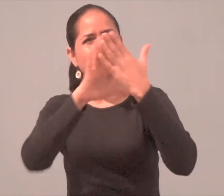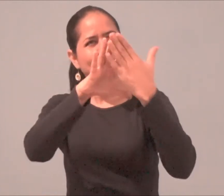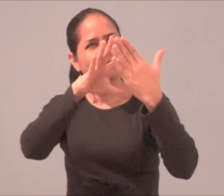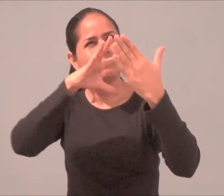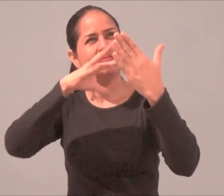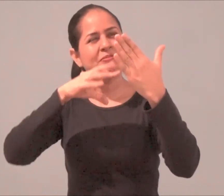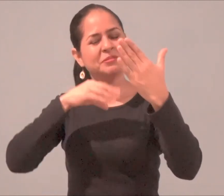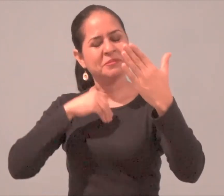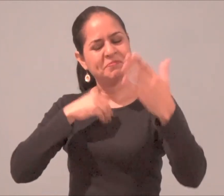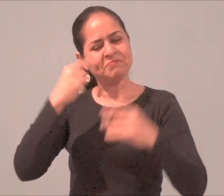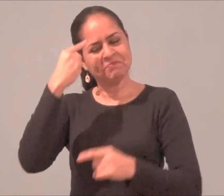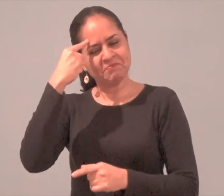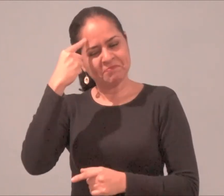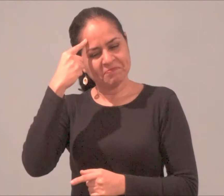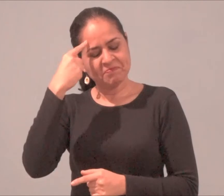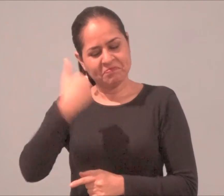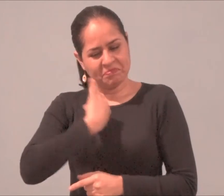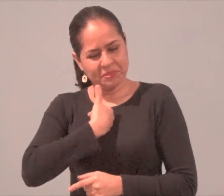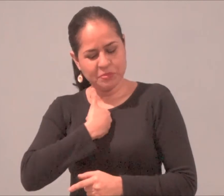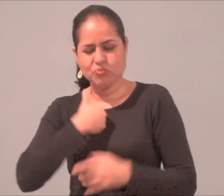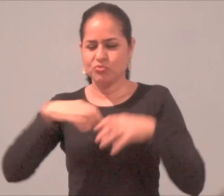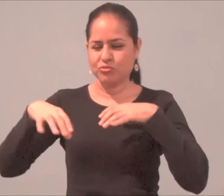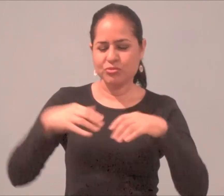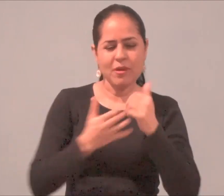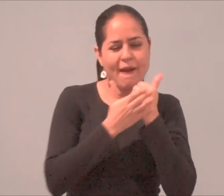ejemplo de solidaridad Empatía y amor